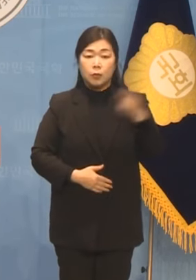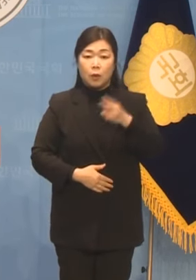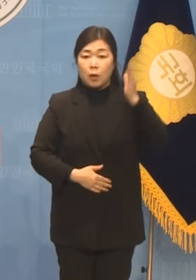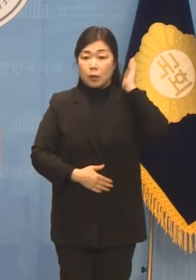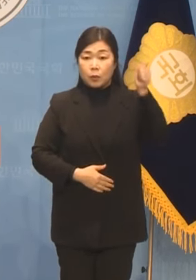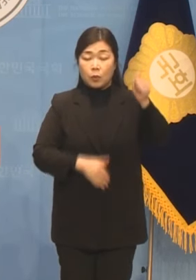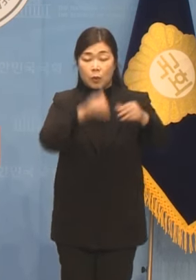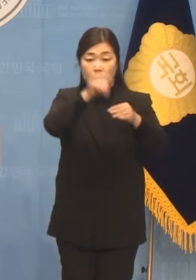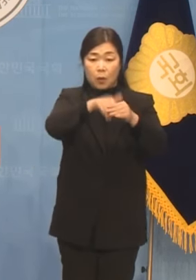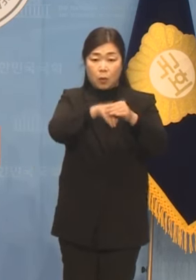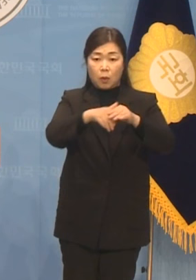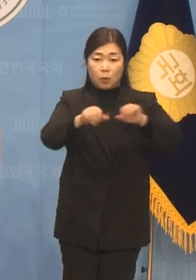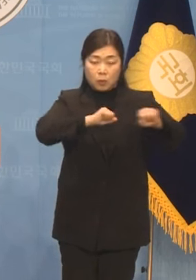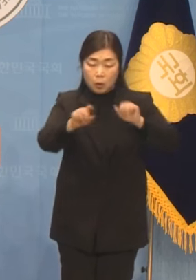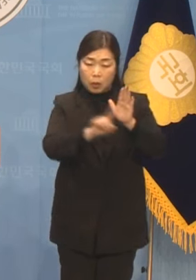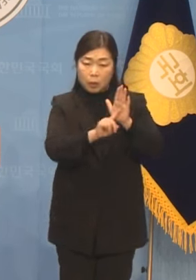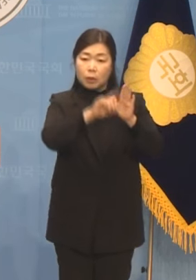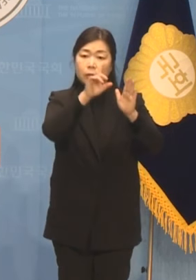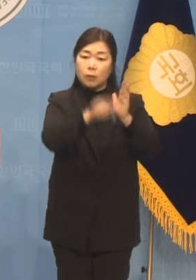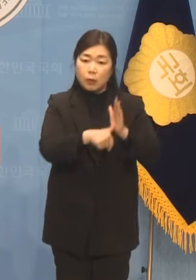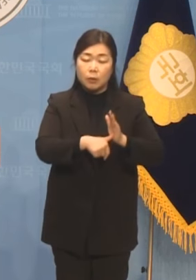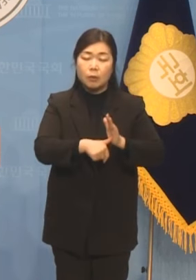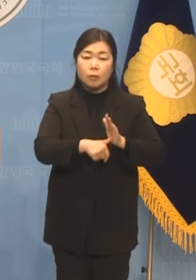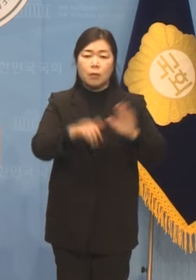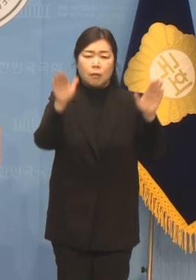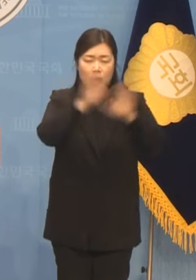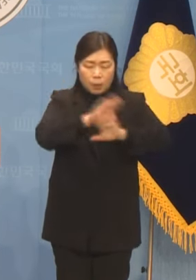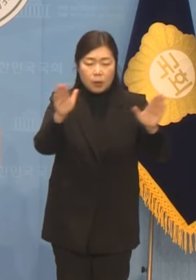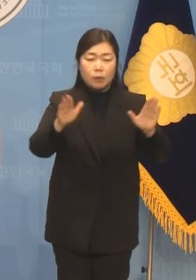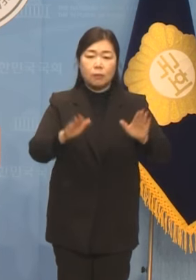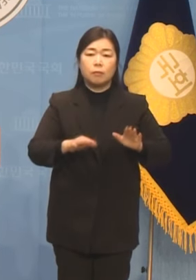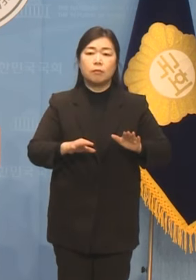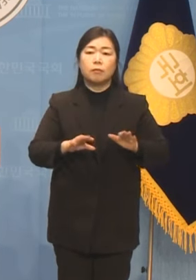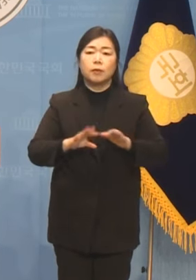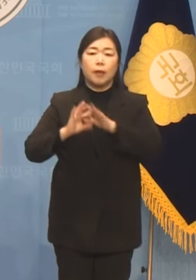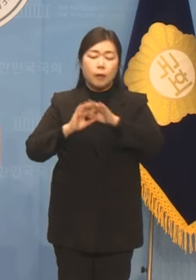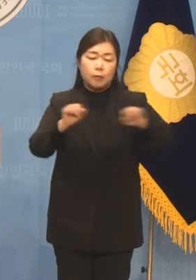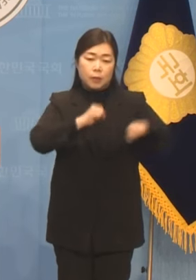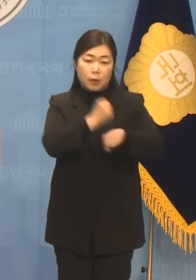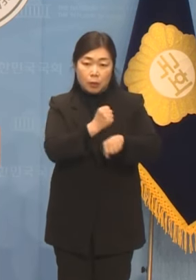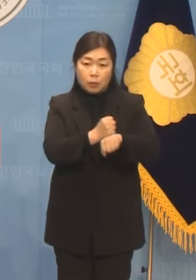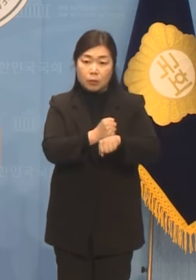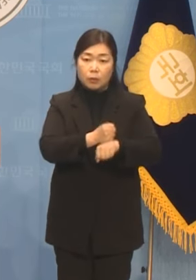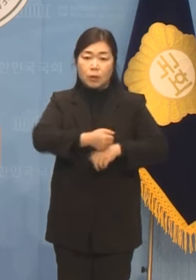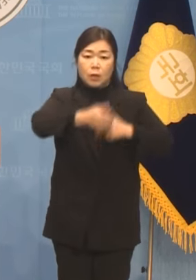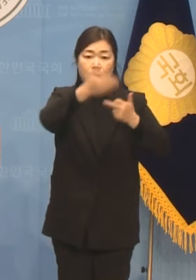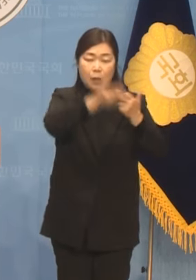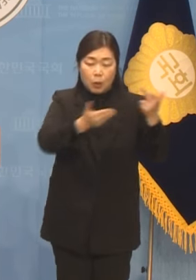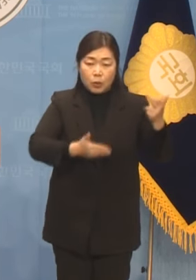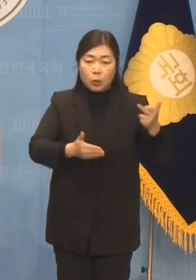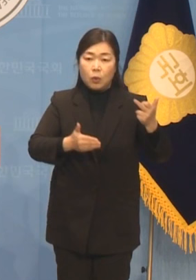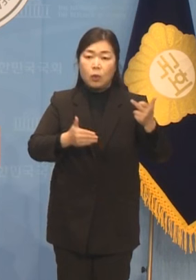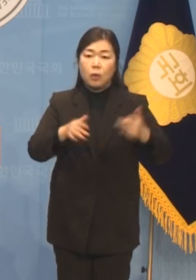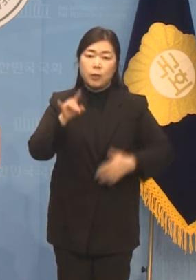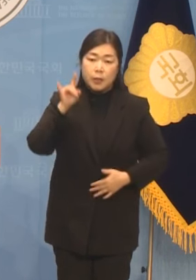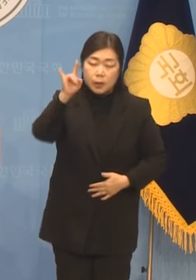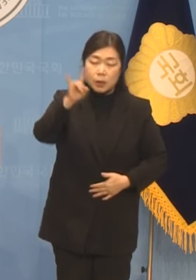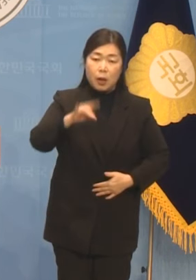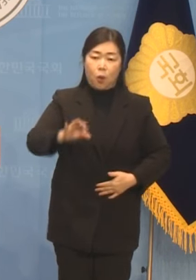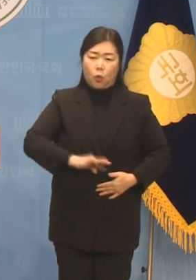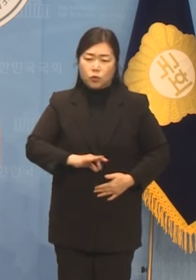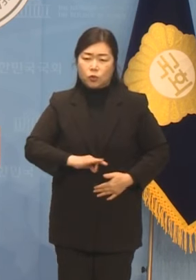뛰었고 강원도 인재원통까지 전국을 유세차와 함께 목청껏